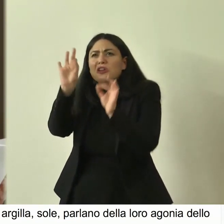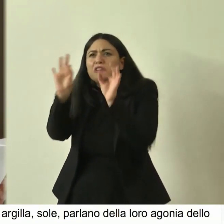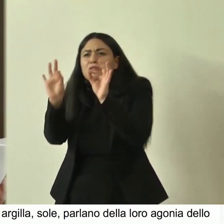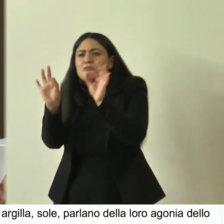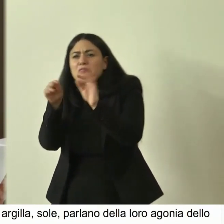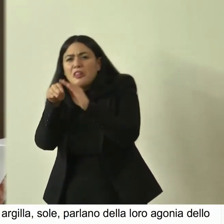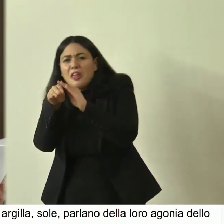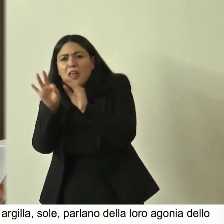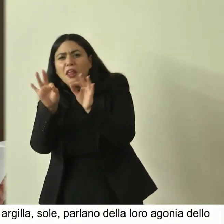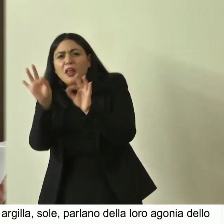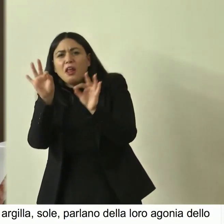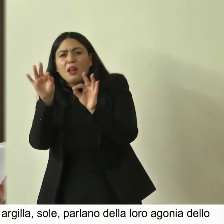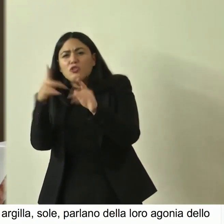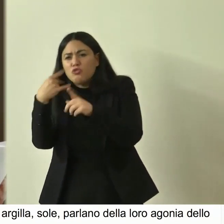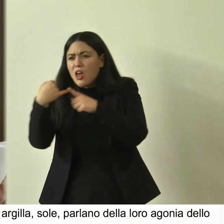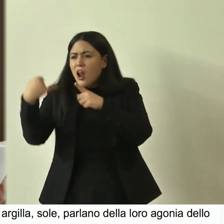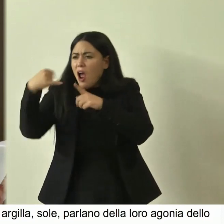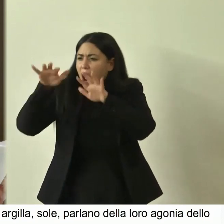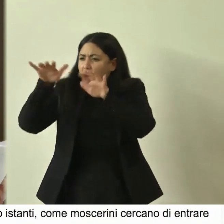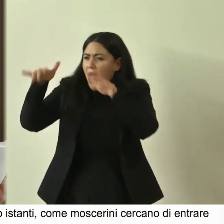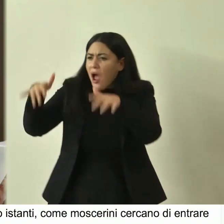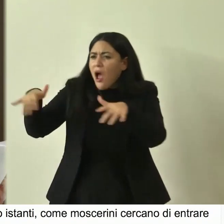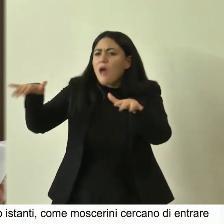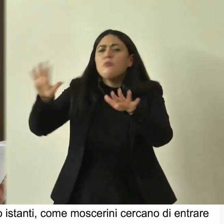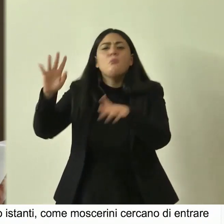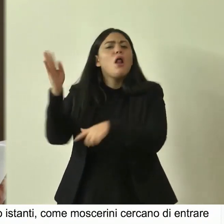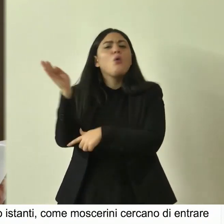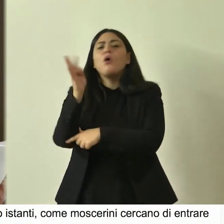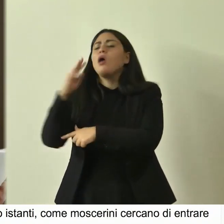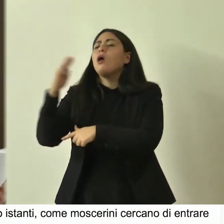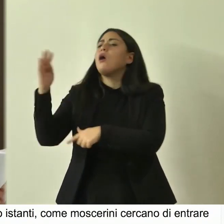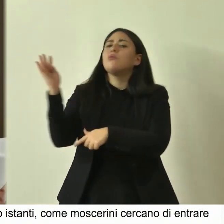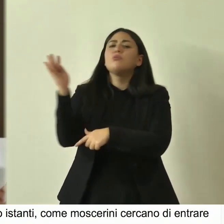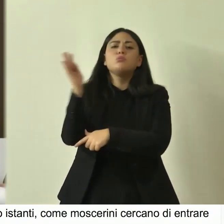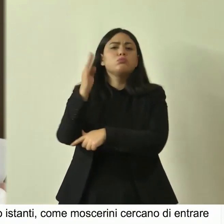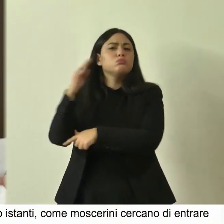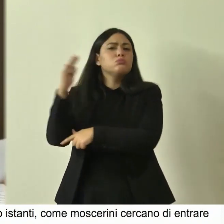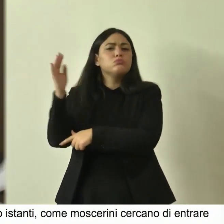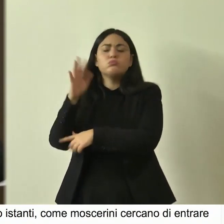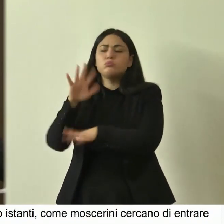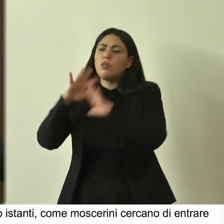assetati verso la quercia la quercia vola cavalcando la terra